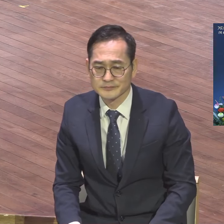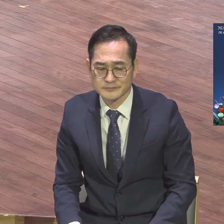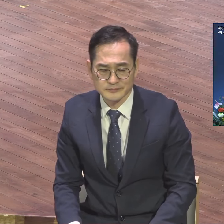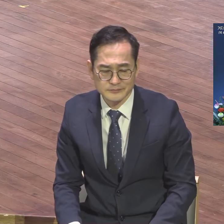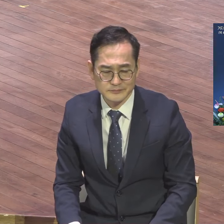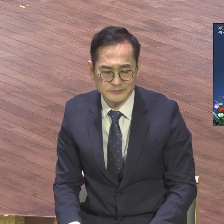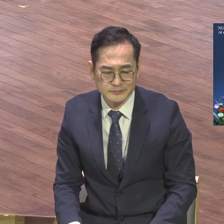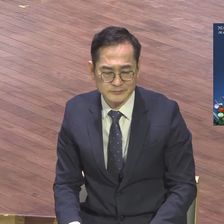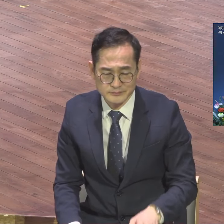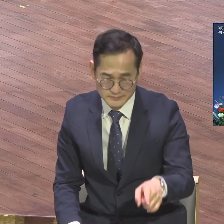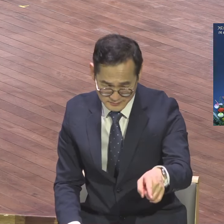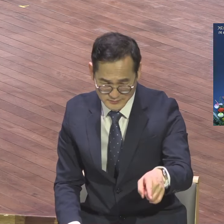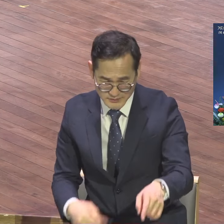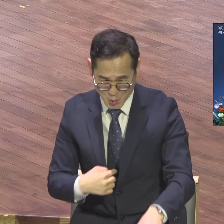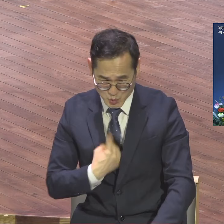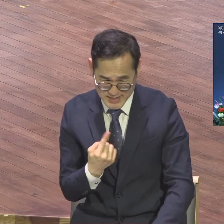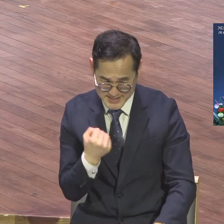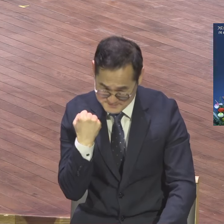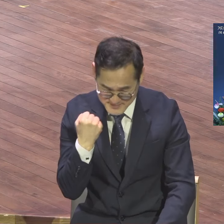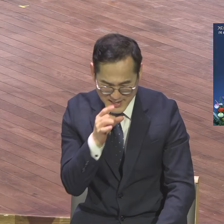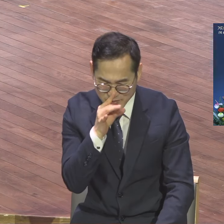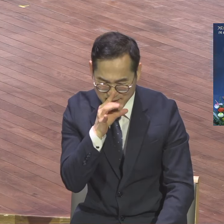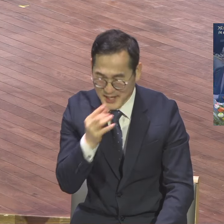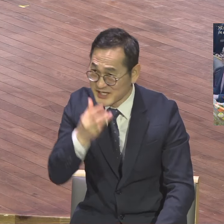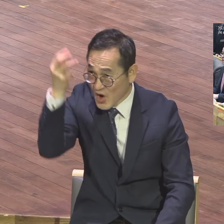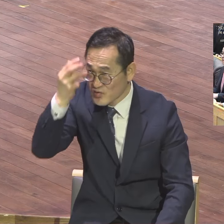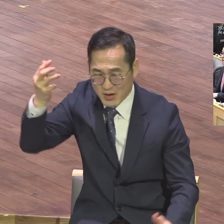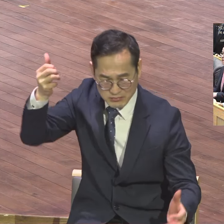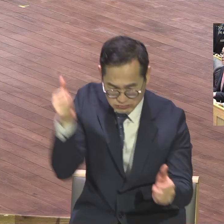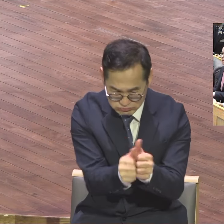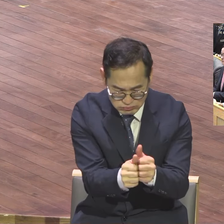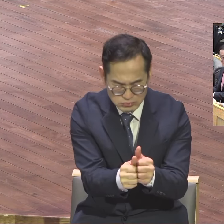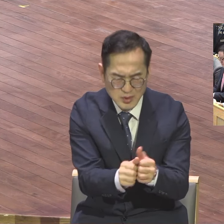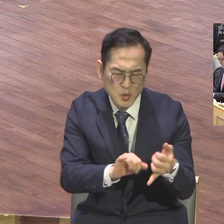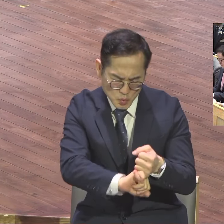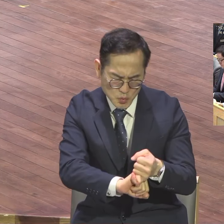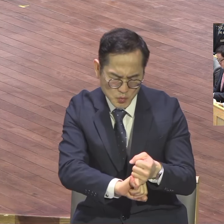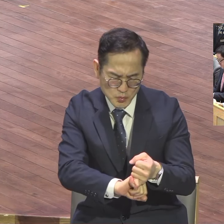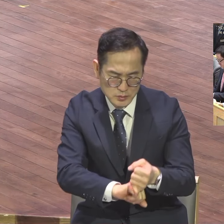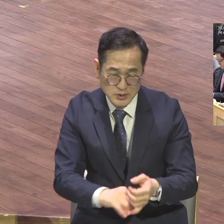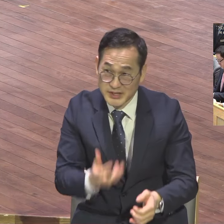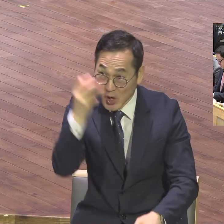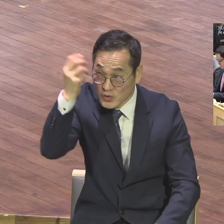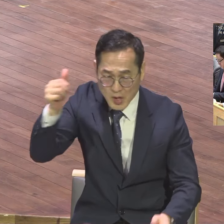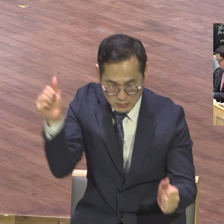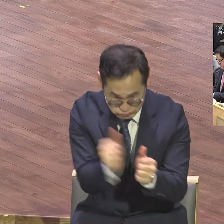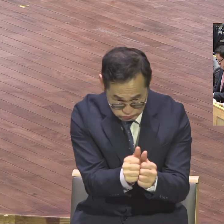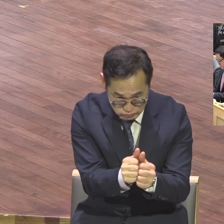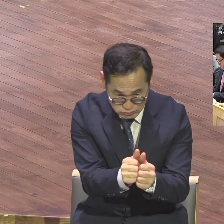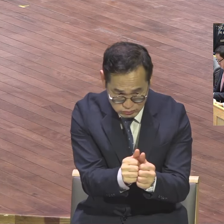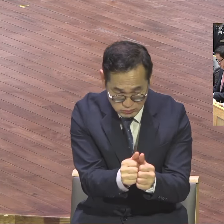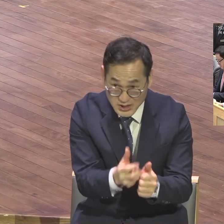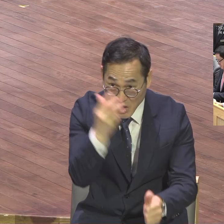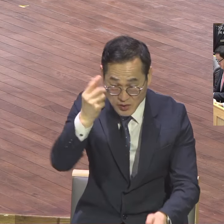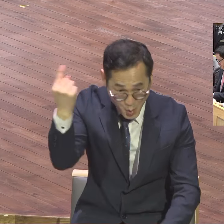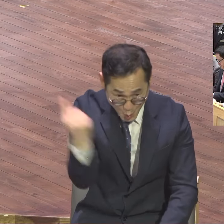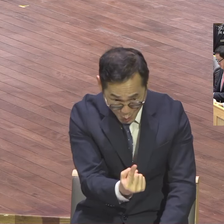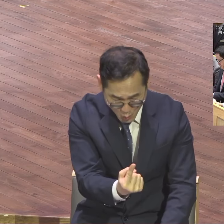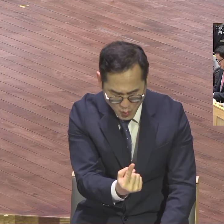아무리 결단해도 안 돼. 성령 충만 받아라. 성령 인도 받아라. 성령 충만 받아라. 강조했어요. 오